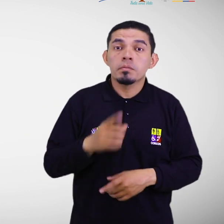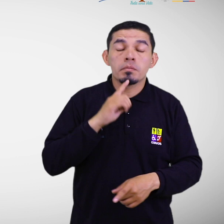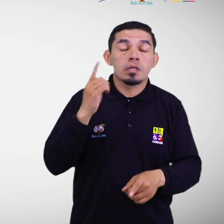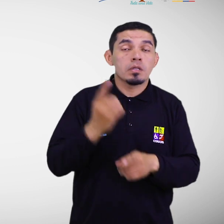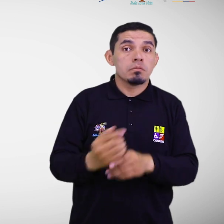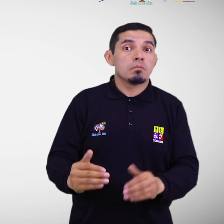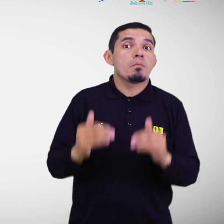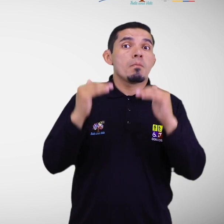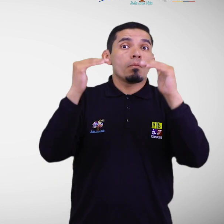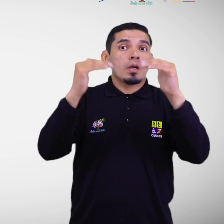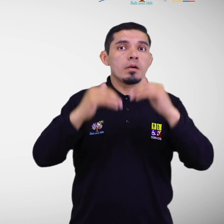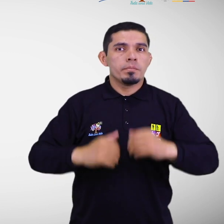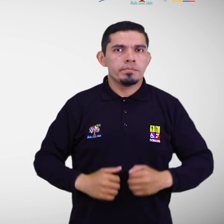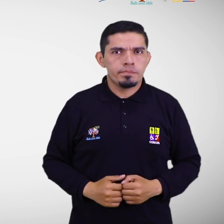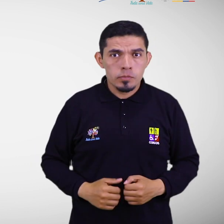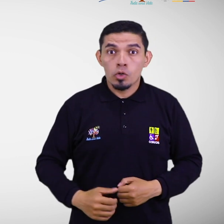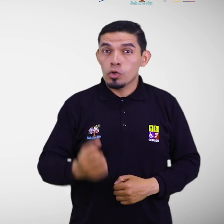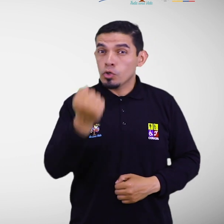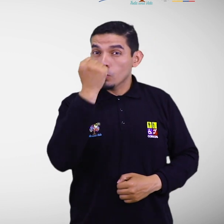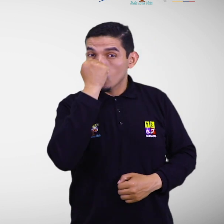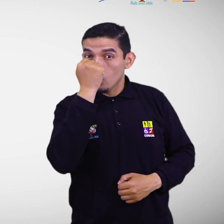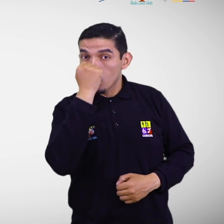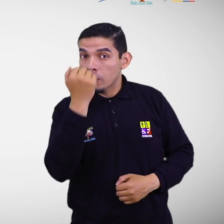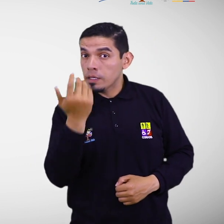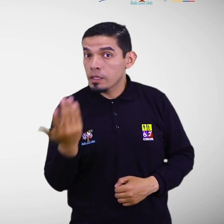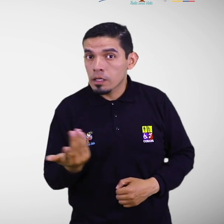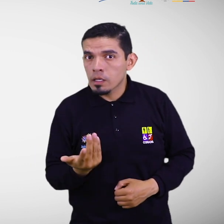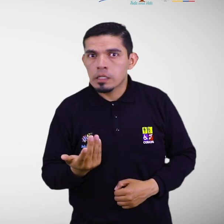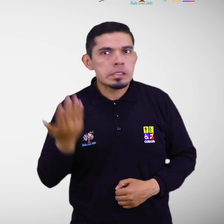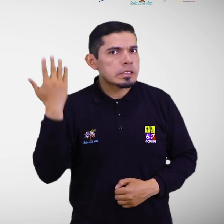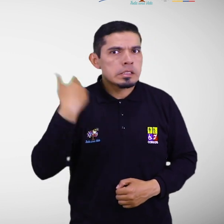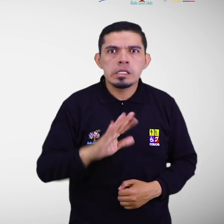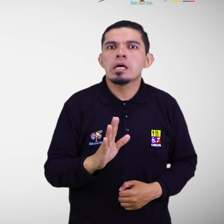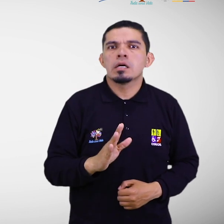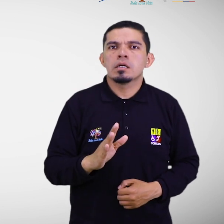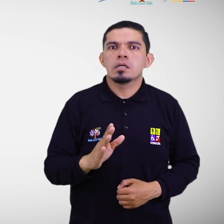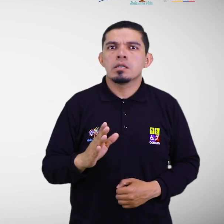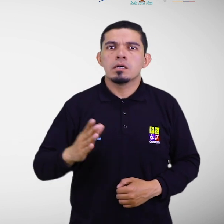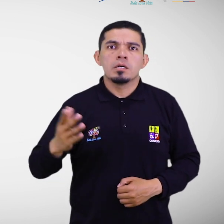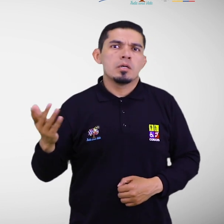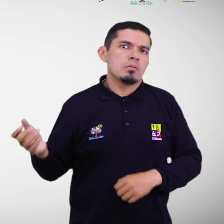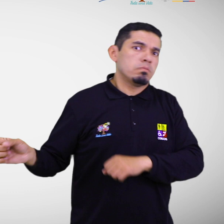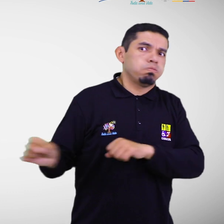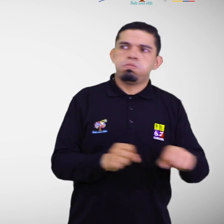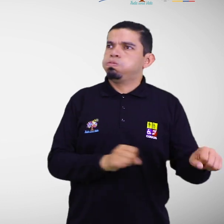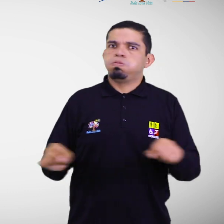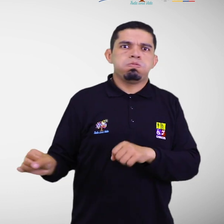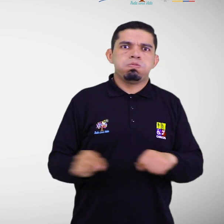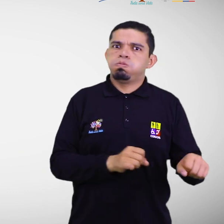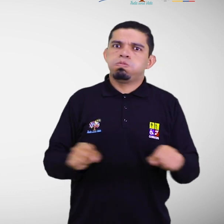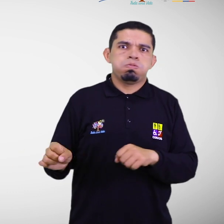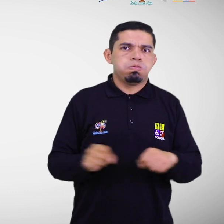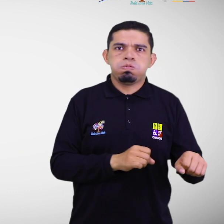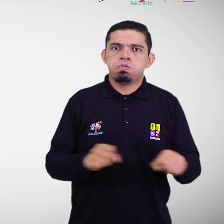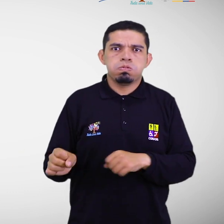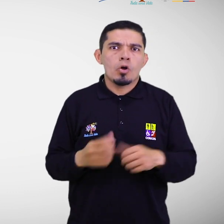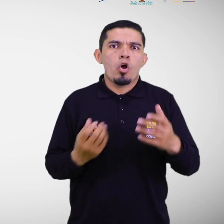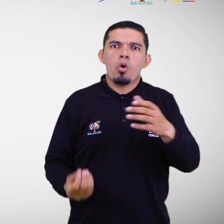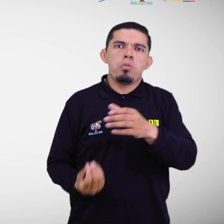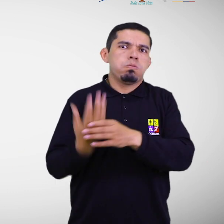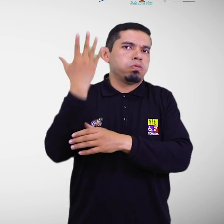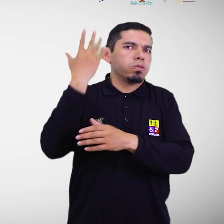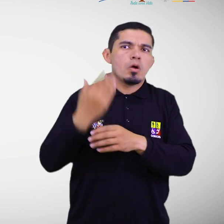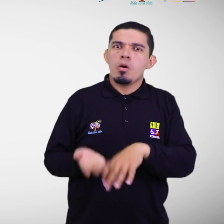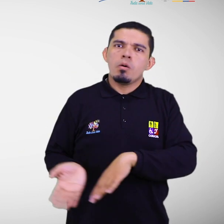muy elevada. Alerta roja. Evento en curso. El evento está en desarrollo y se monitorean su evolución,